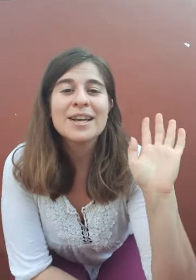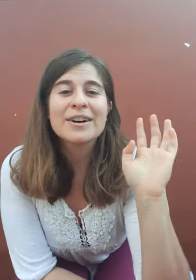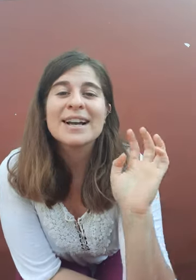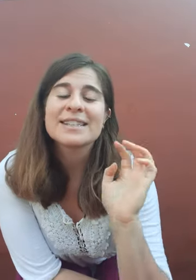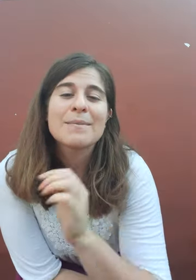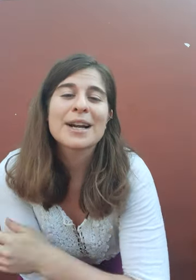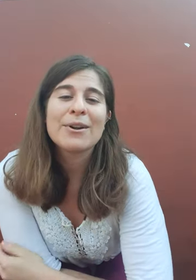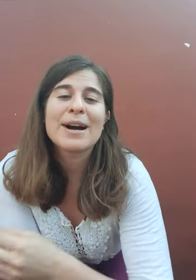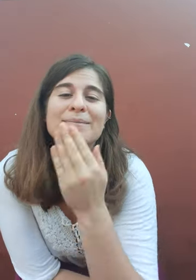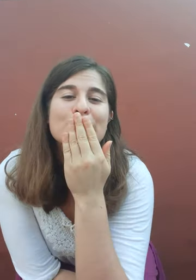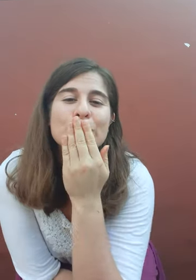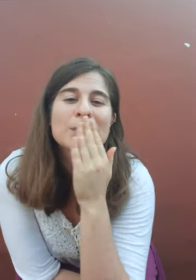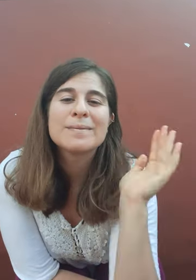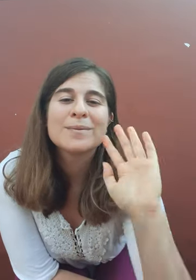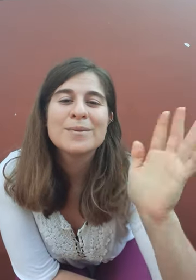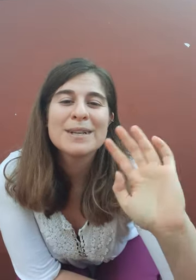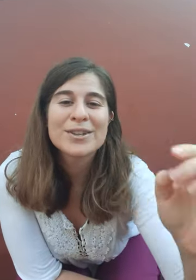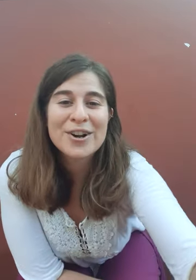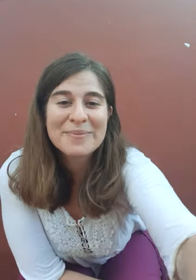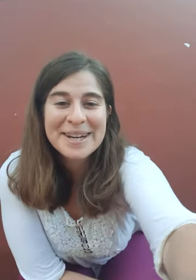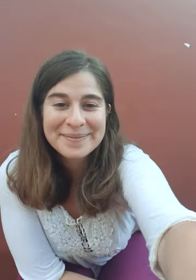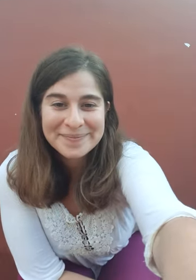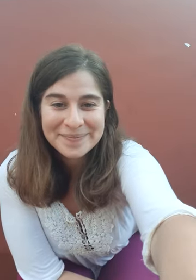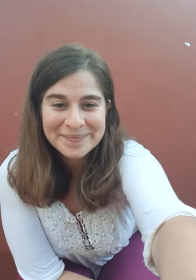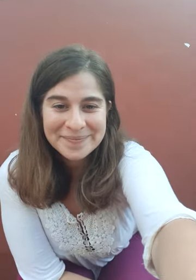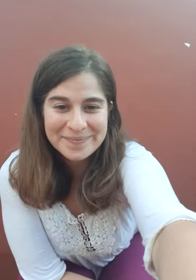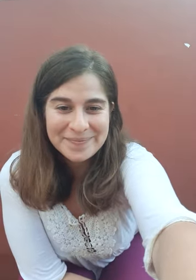dejo ahí en casa para que lo hagan Un beso enorme ¡Suscríbete al canal! ¡Suscríbete al